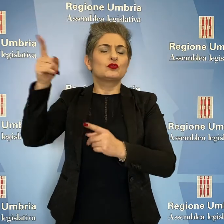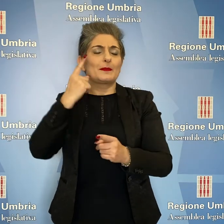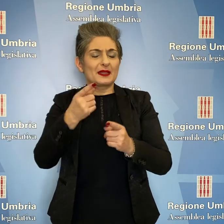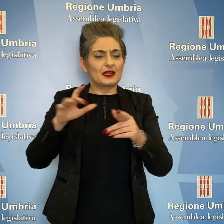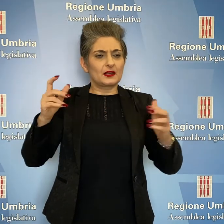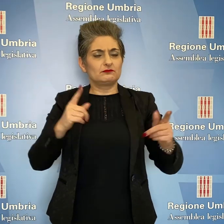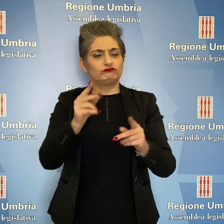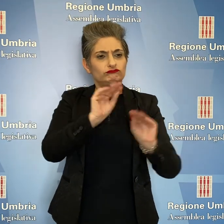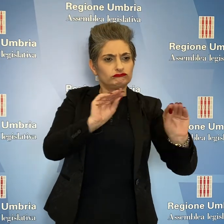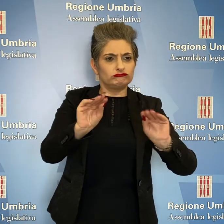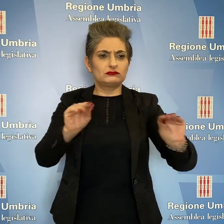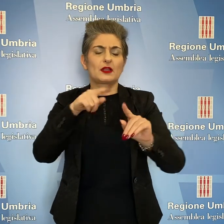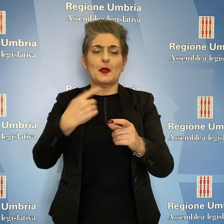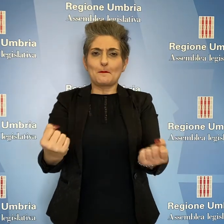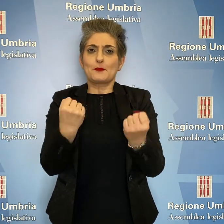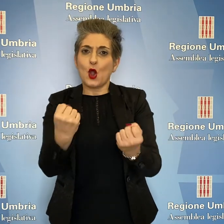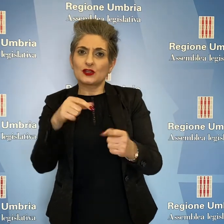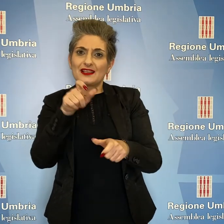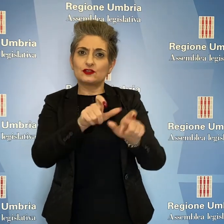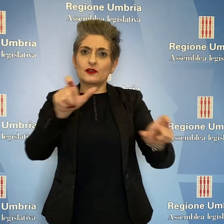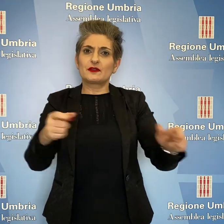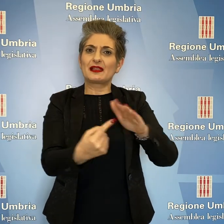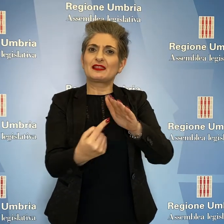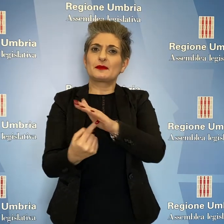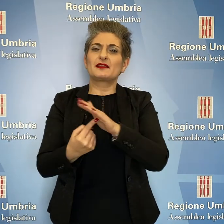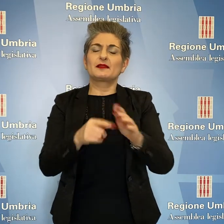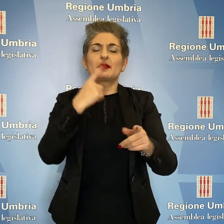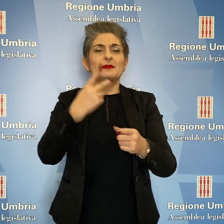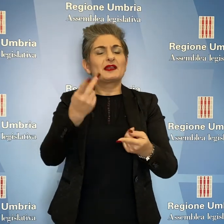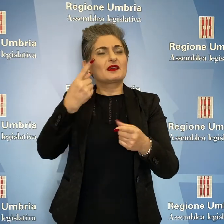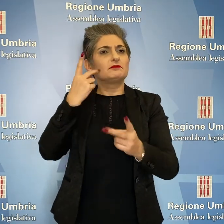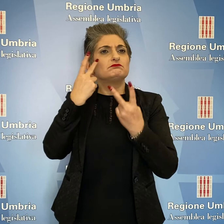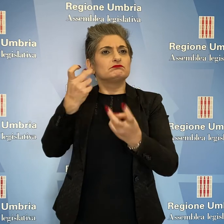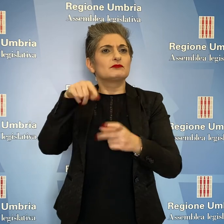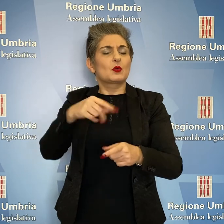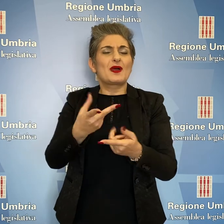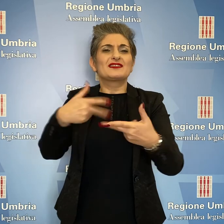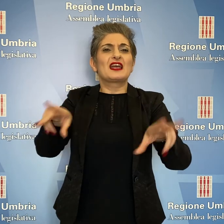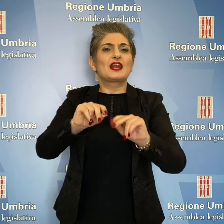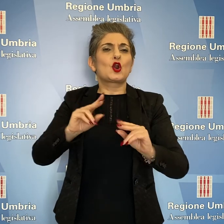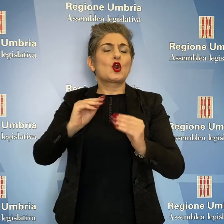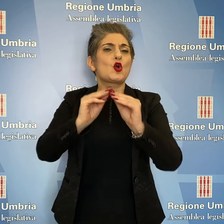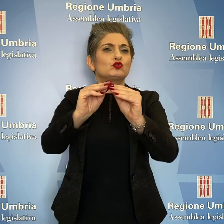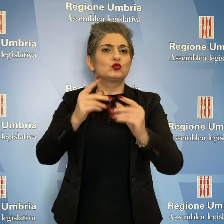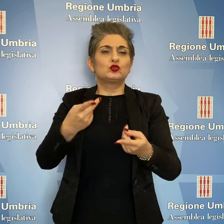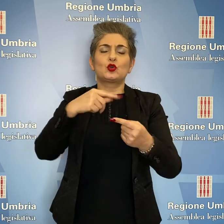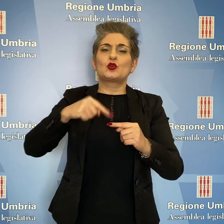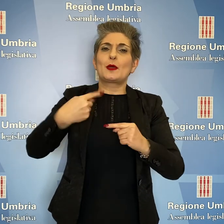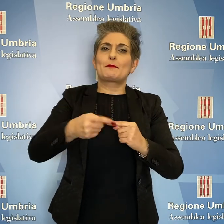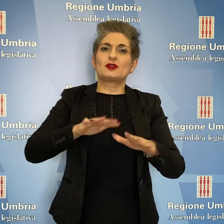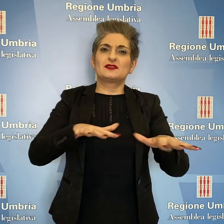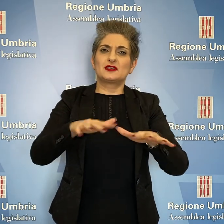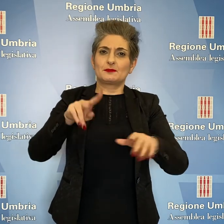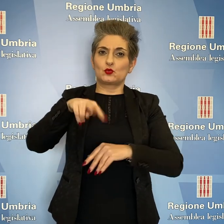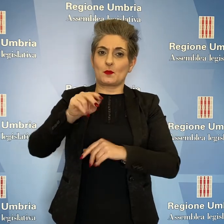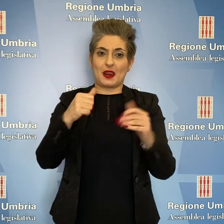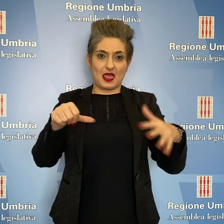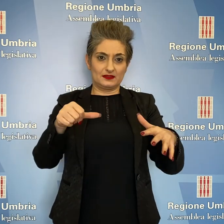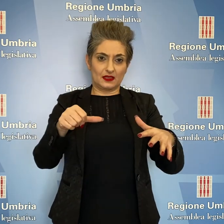razionalizzazione e il potenziamento del personale destinato alla ricostruzione post-sisma 2016. Come ha spiegato